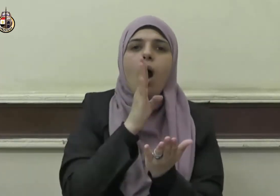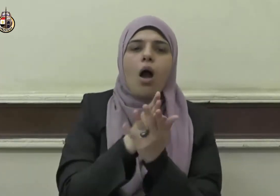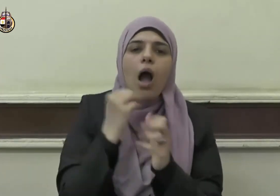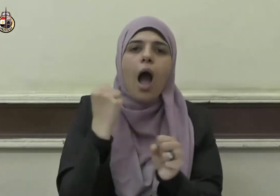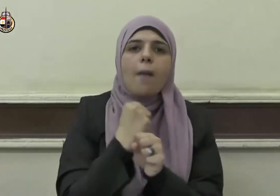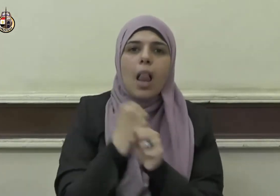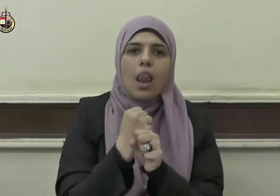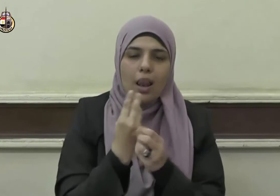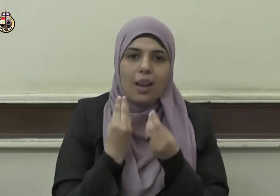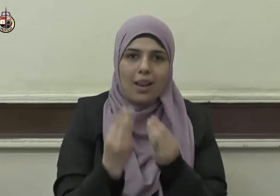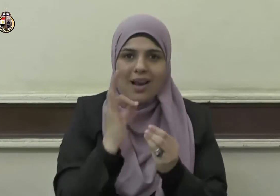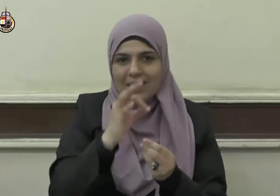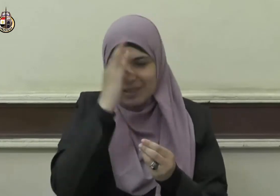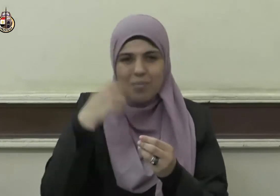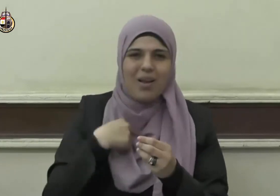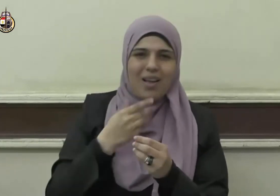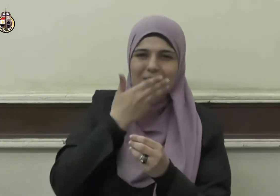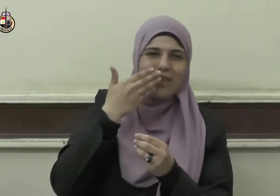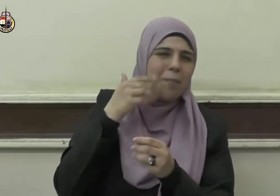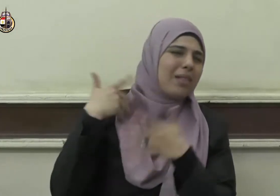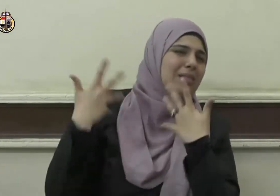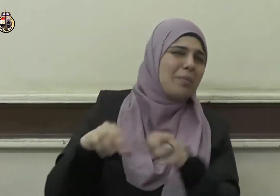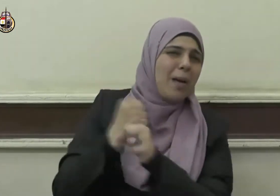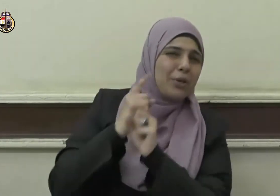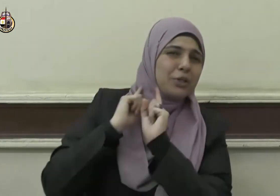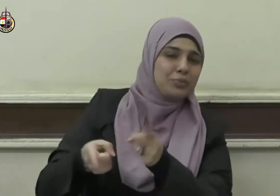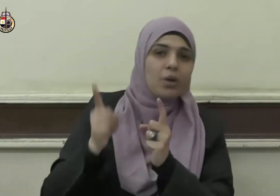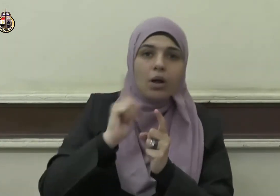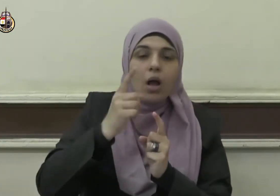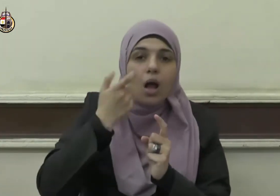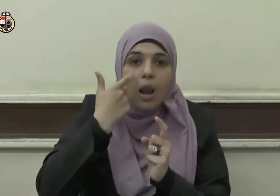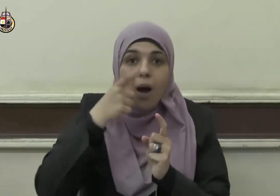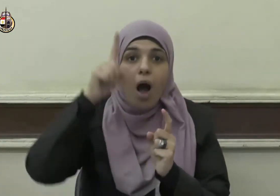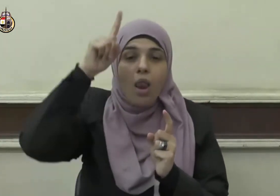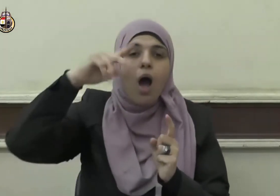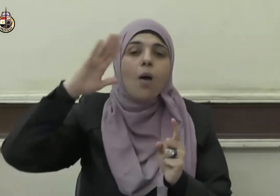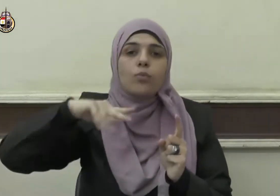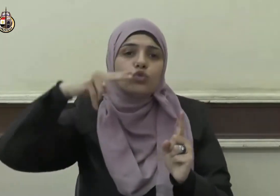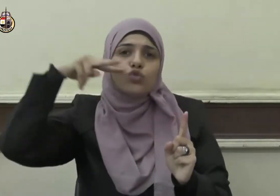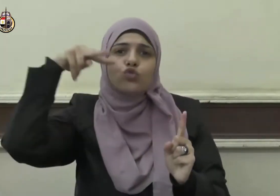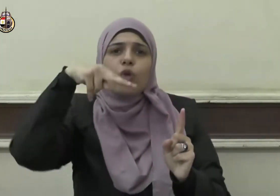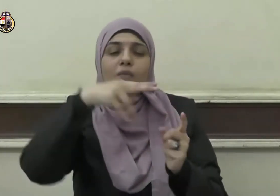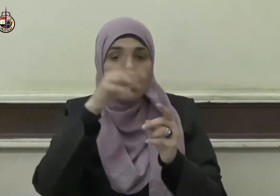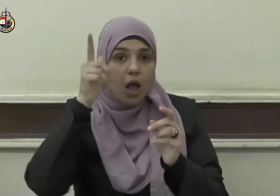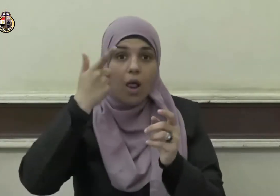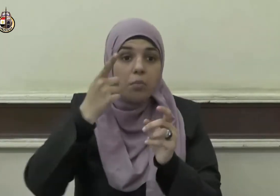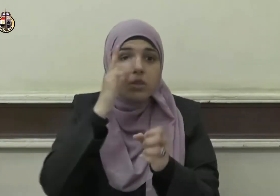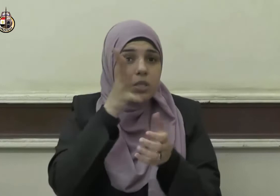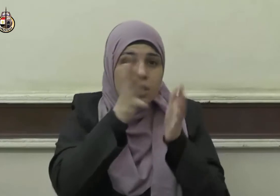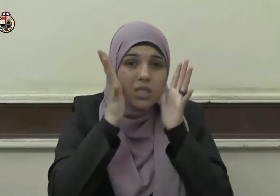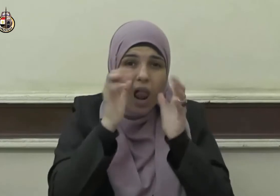فالذي يراقب صلاتك وصيامك